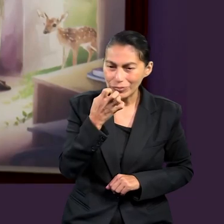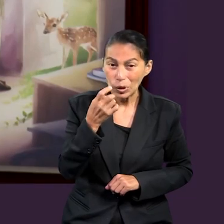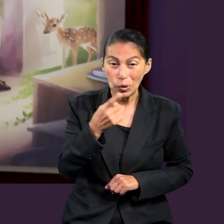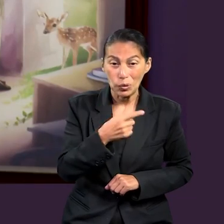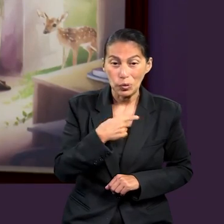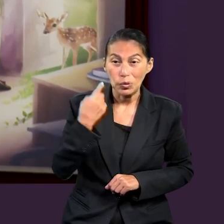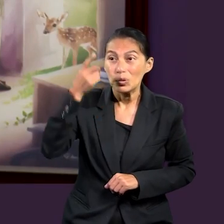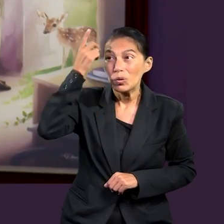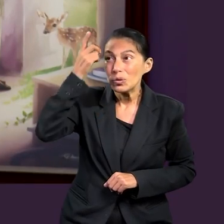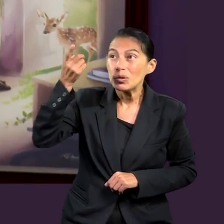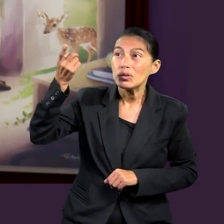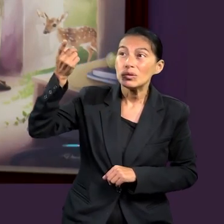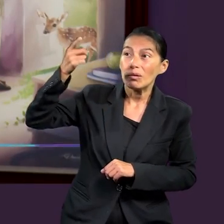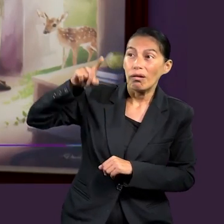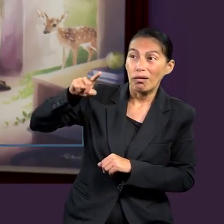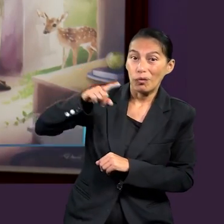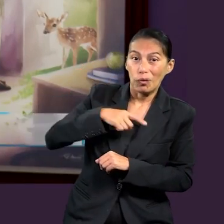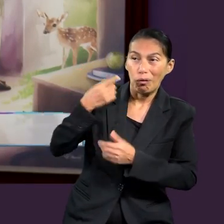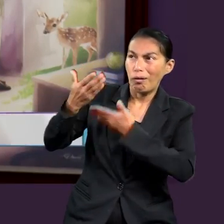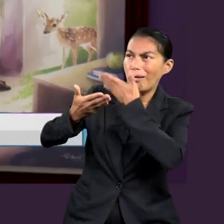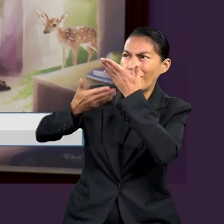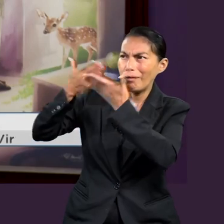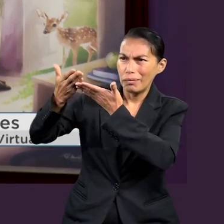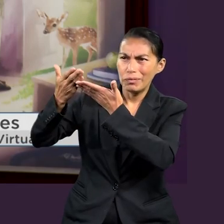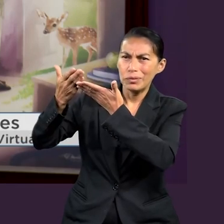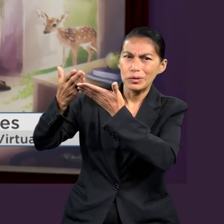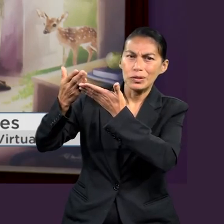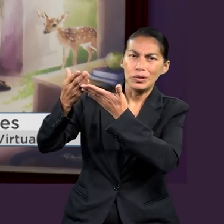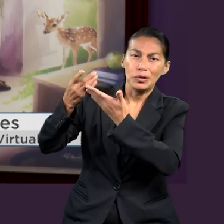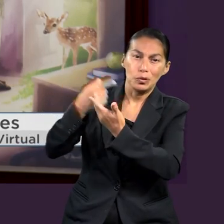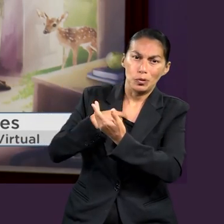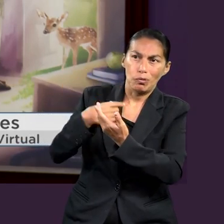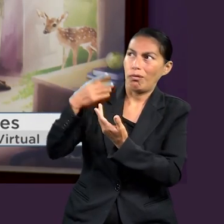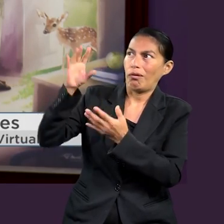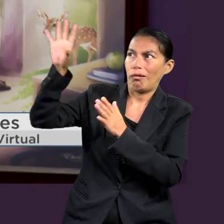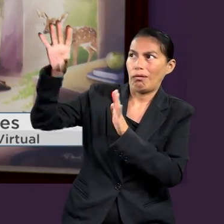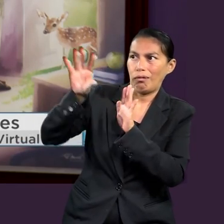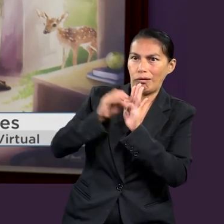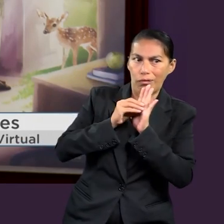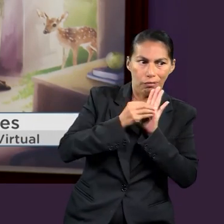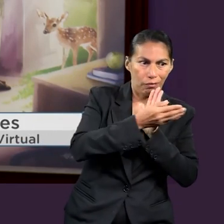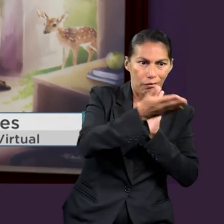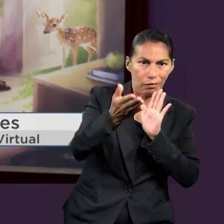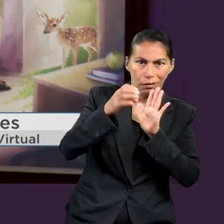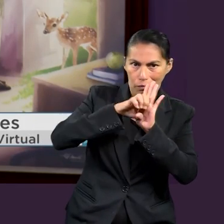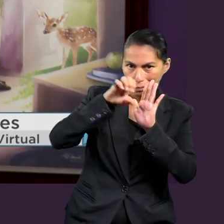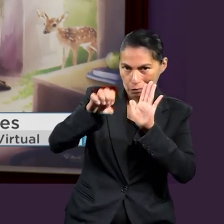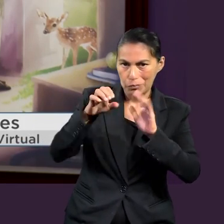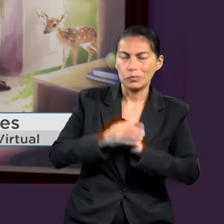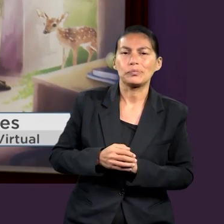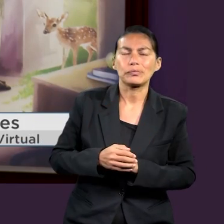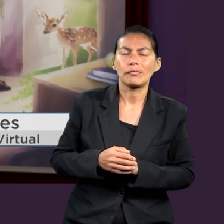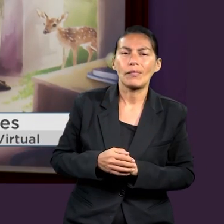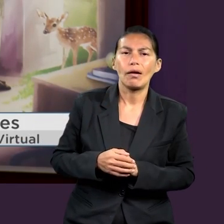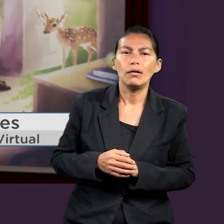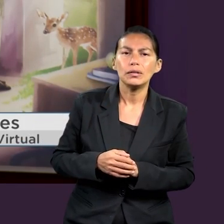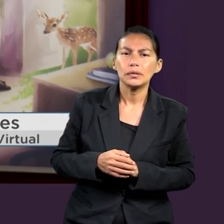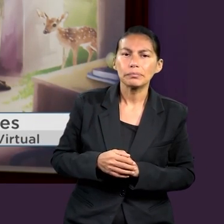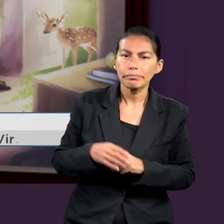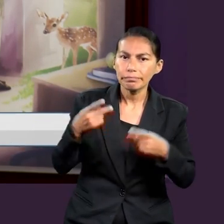Cristo y debemos comportarnos como tal, ¿no? Somos cartas leídas ante el mundo. Y pues las personas que están en nuestro